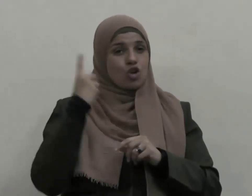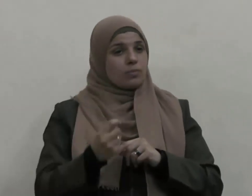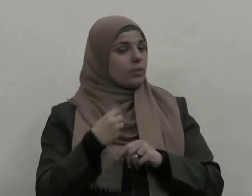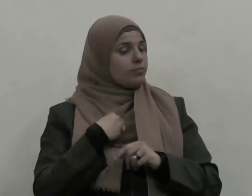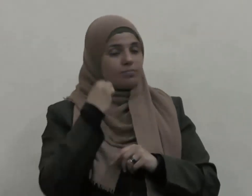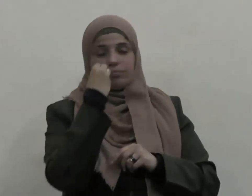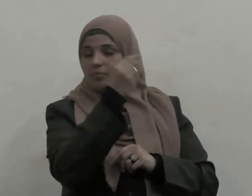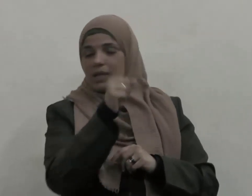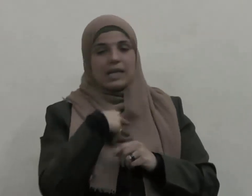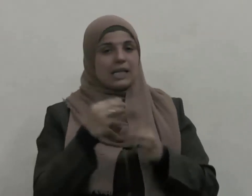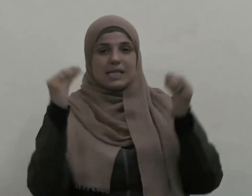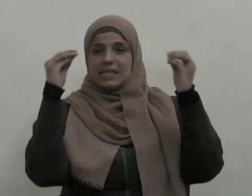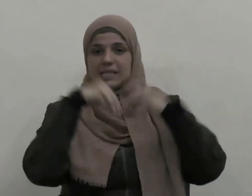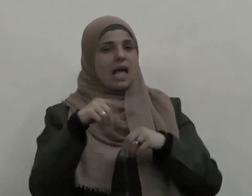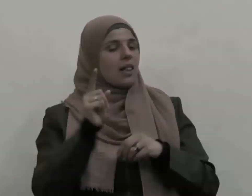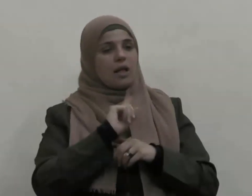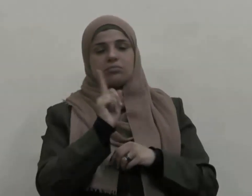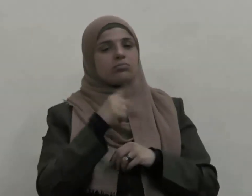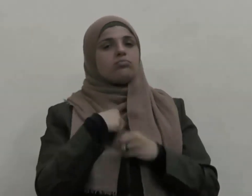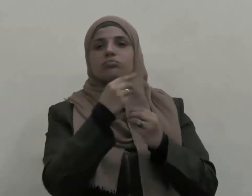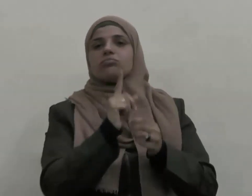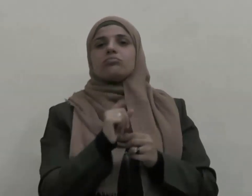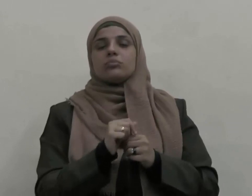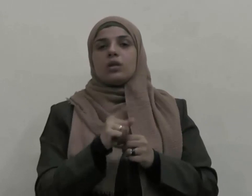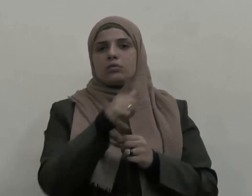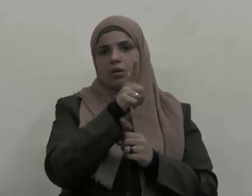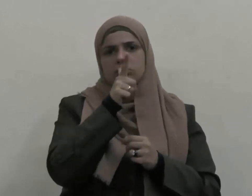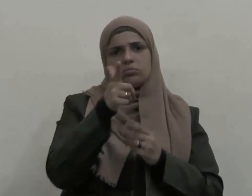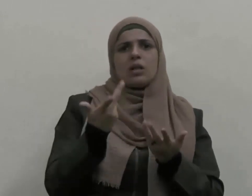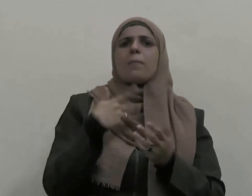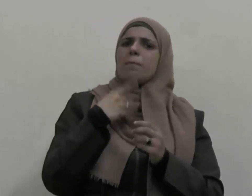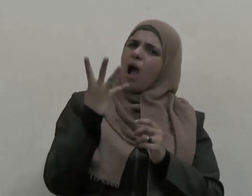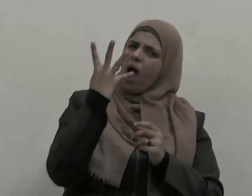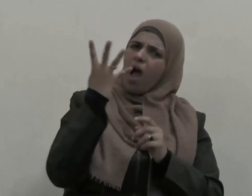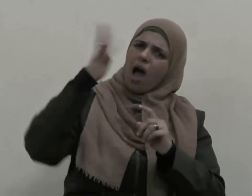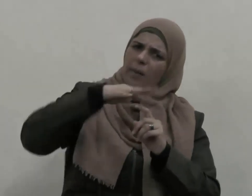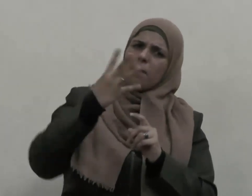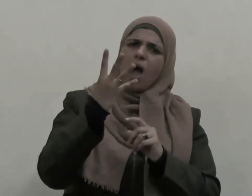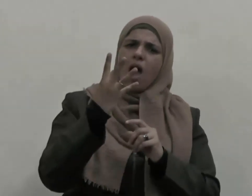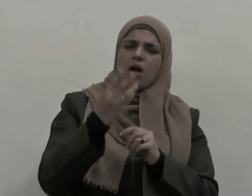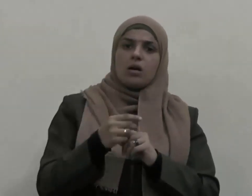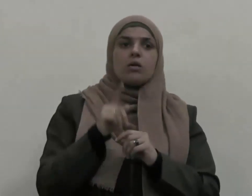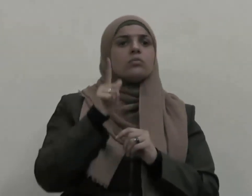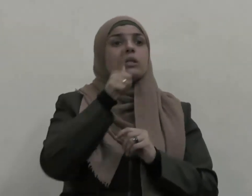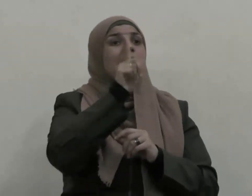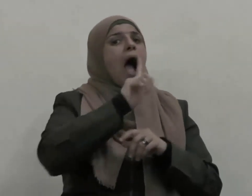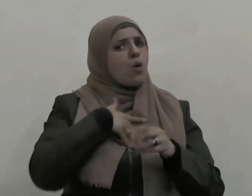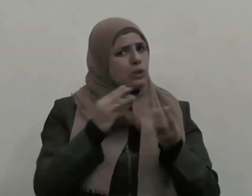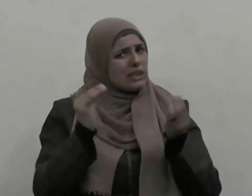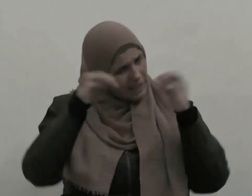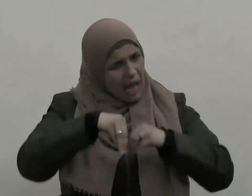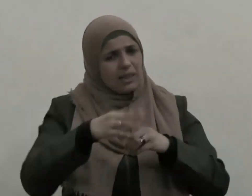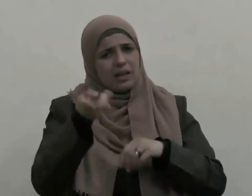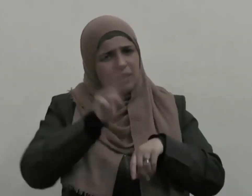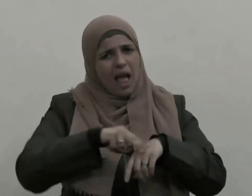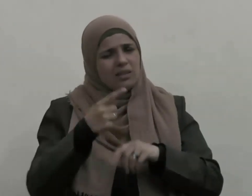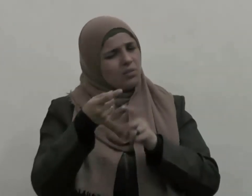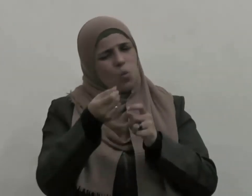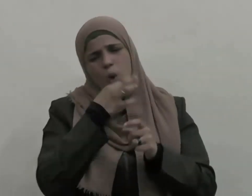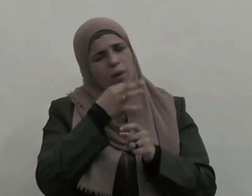هذا قالوا أربعة قال أعطيت زيادة على هذا قالوا خمسة